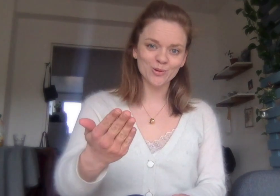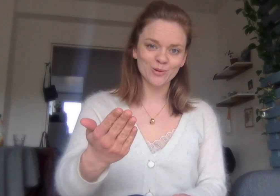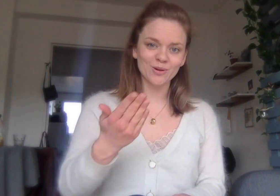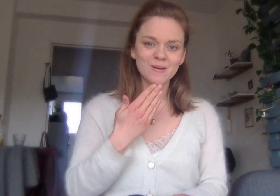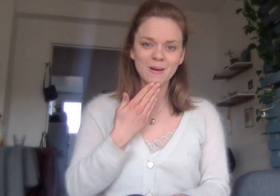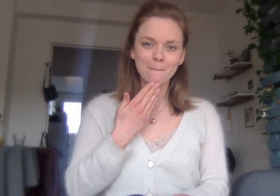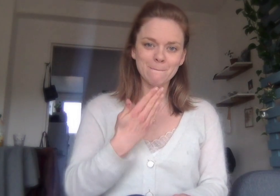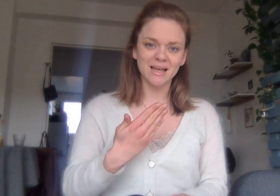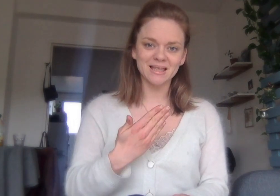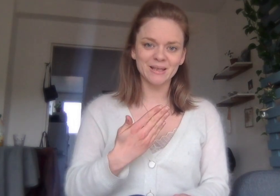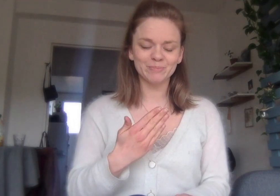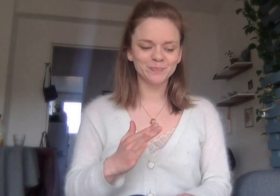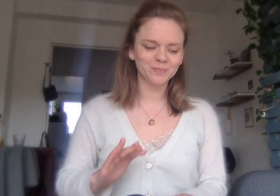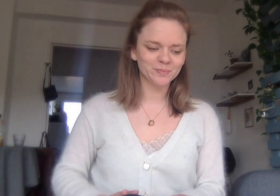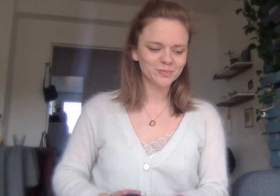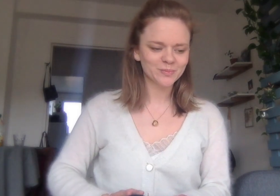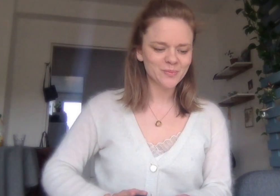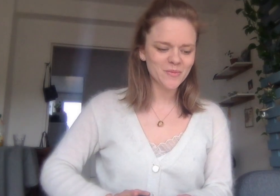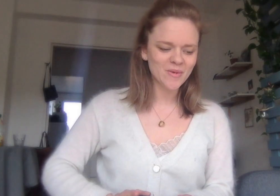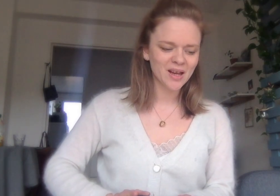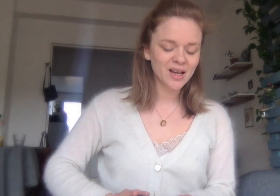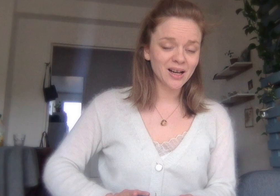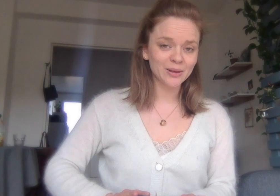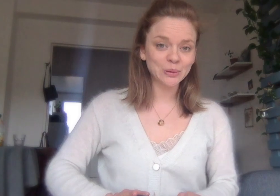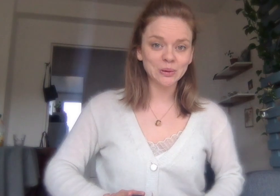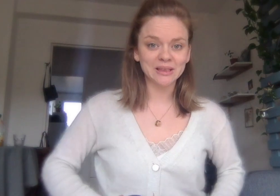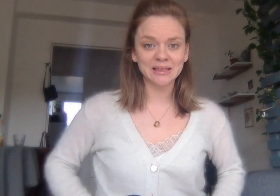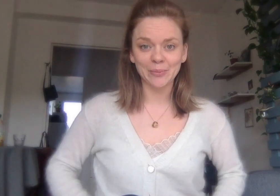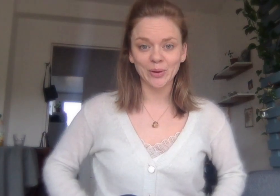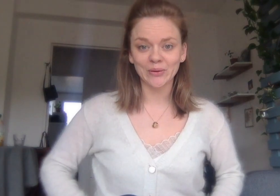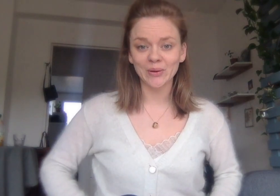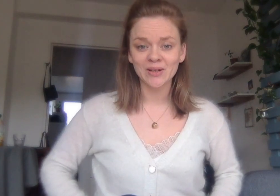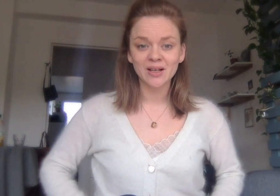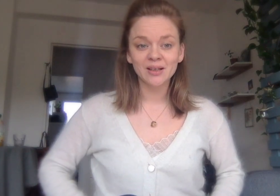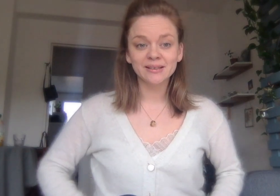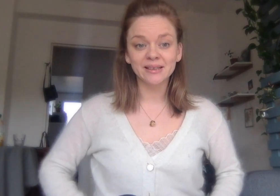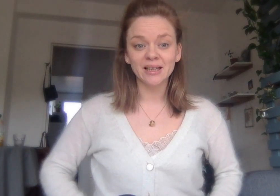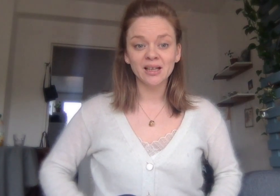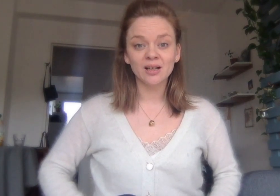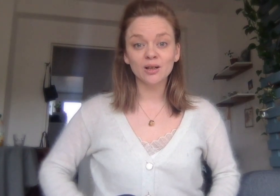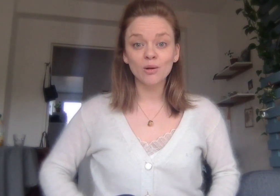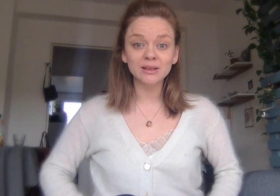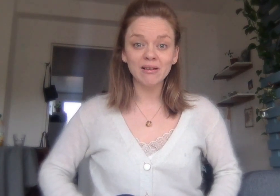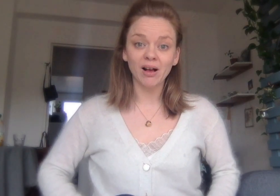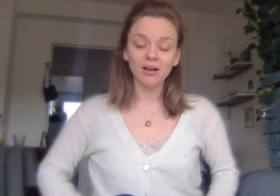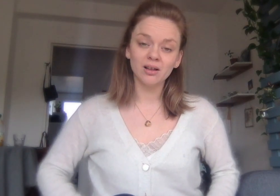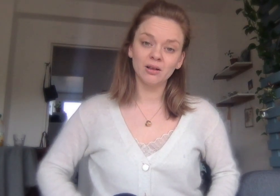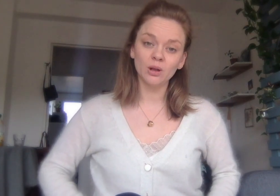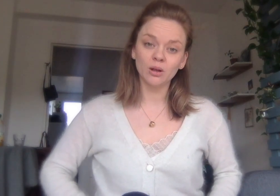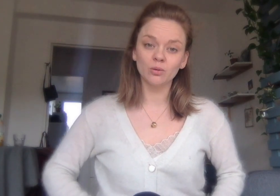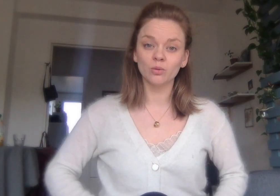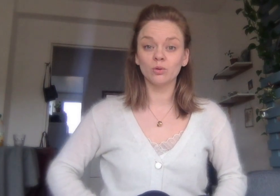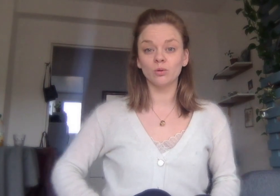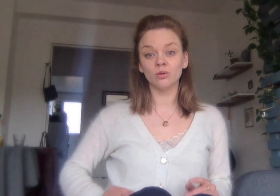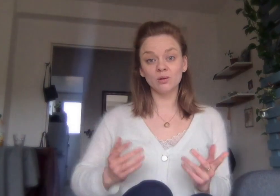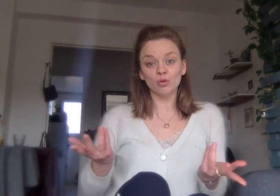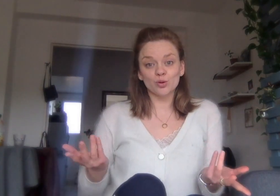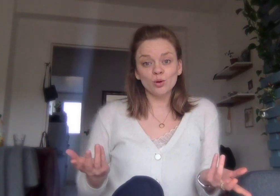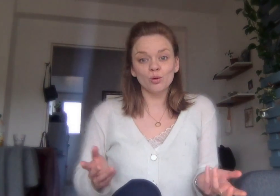! Merci ! Un autre signe important, c'est comment ça va ? Et oui, quand on se dit bonjour, on